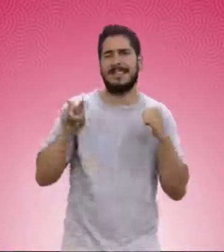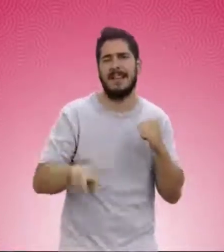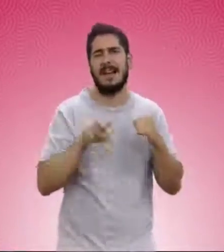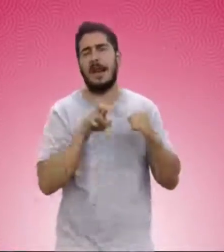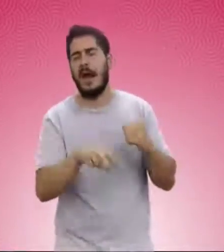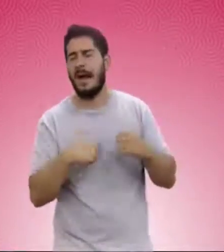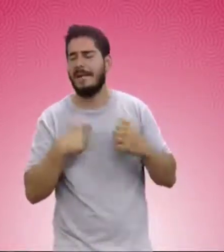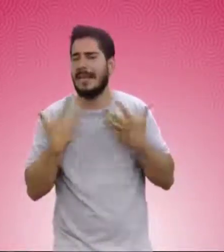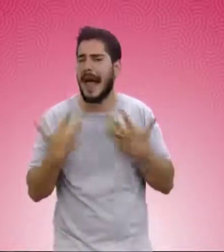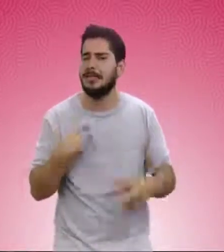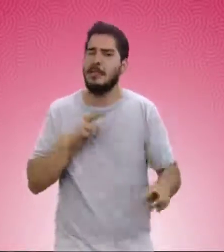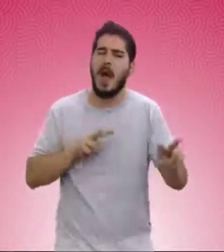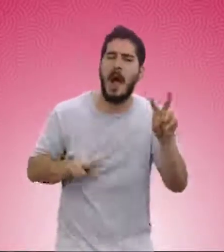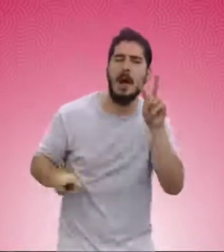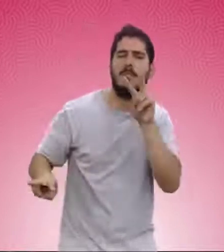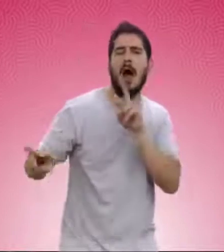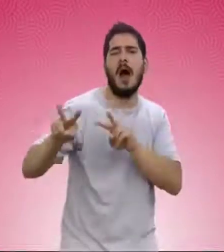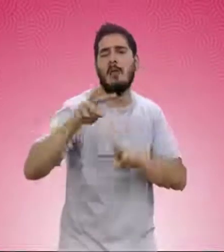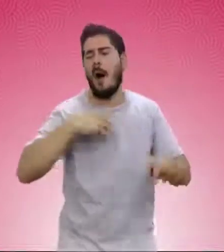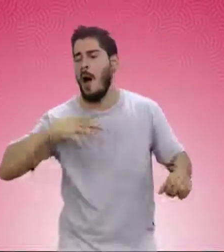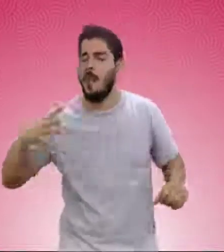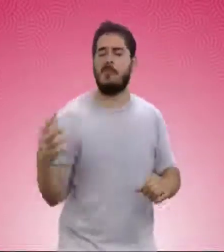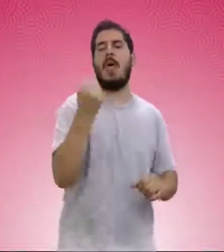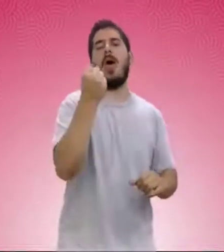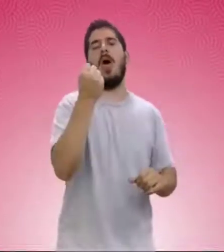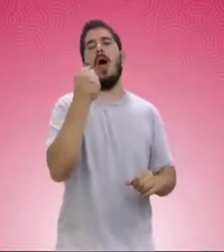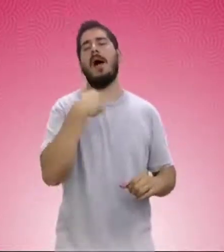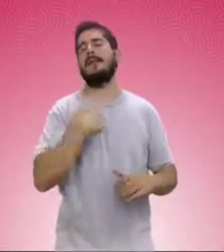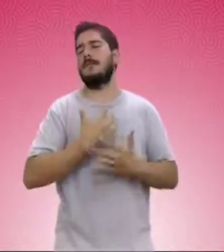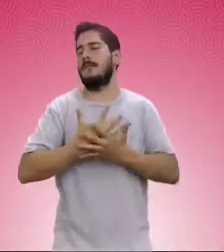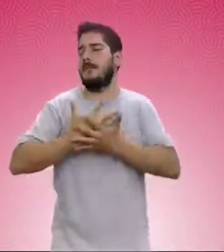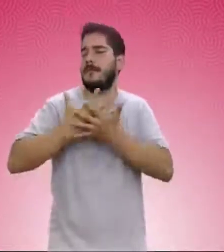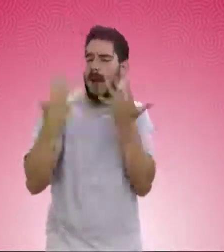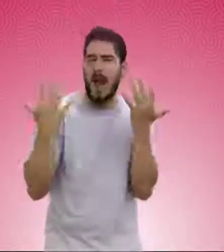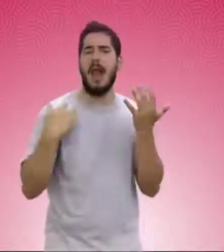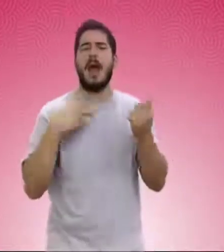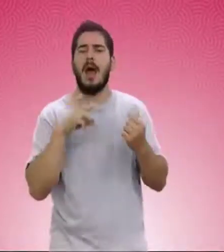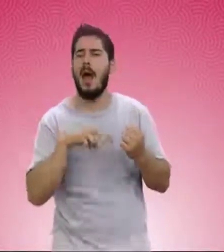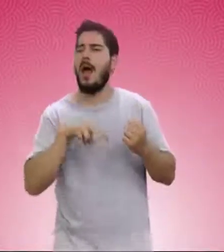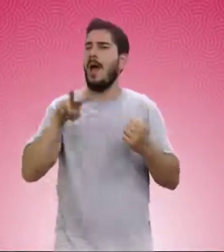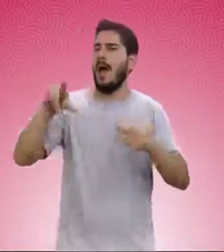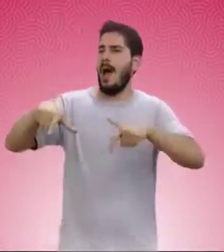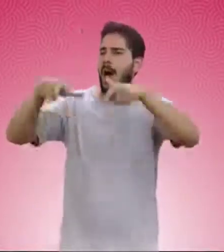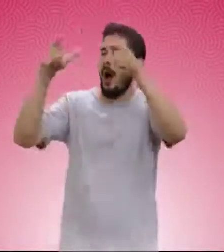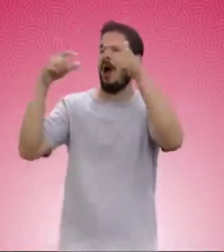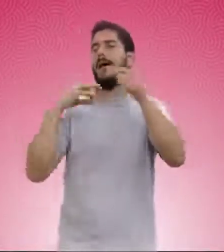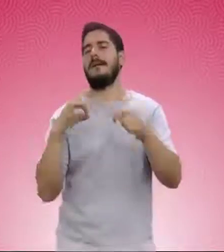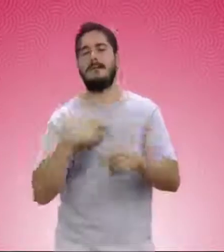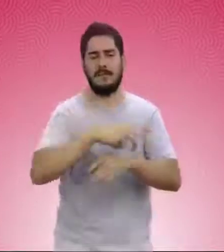Ya cansado, cansado. Busca algún lugar para descansar. Ve un árbol y una hermosa sombra y se sienta a